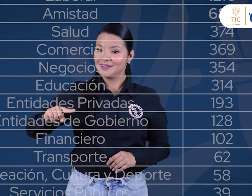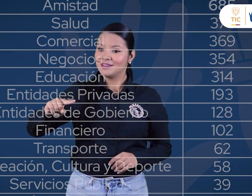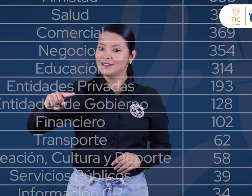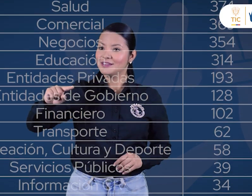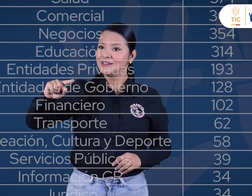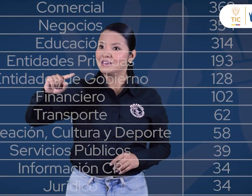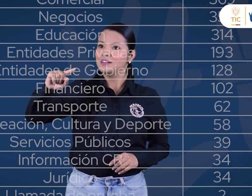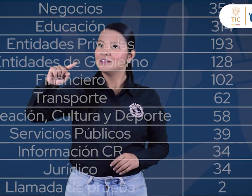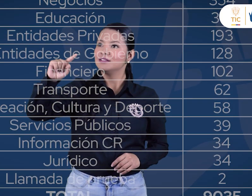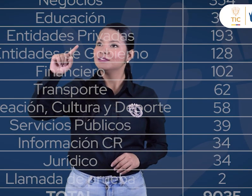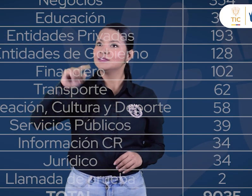Números.